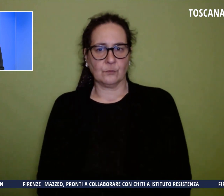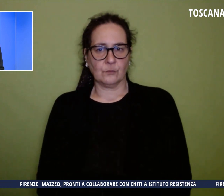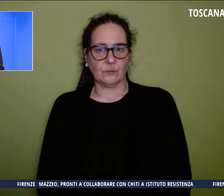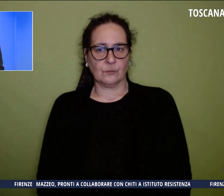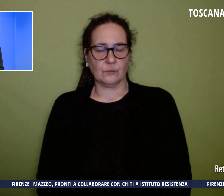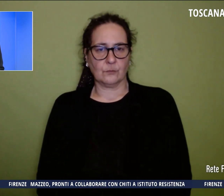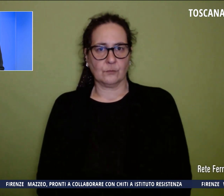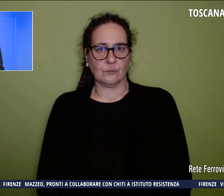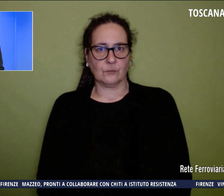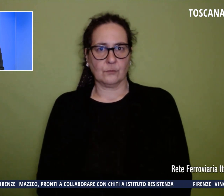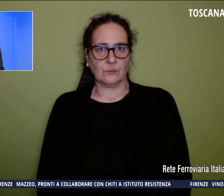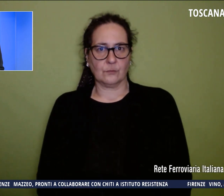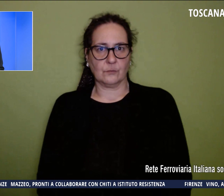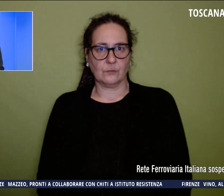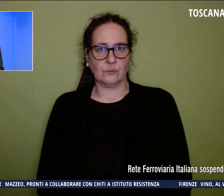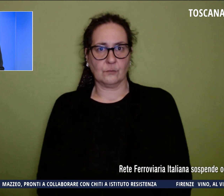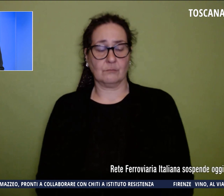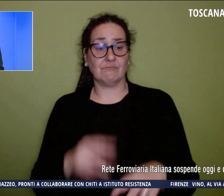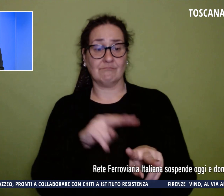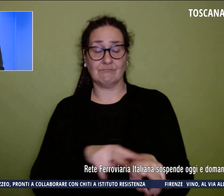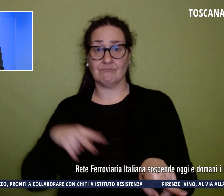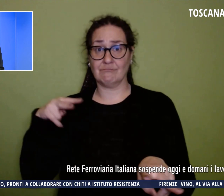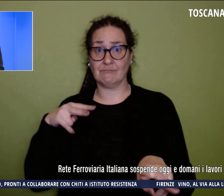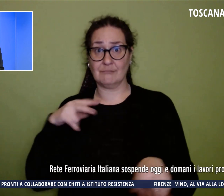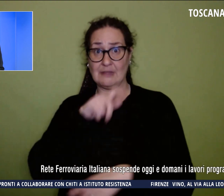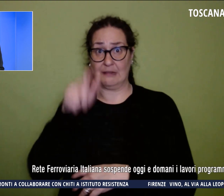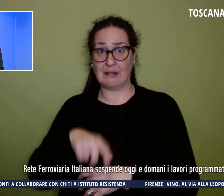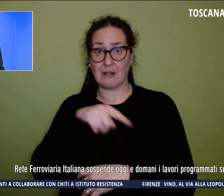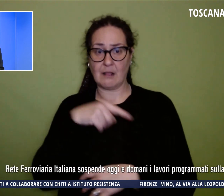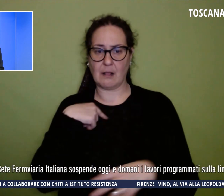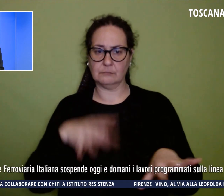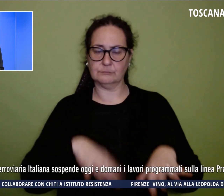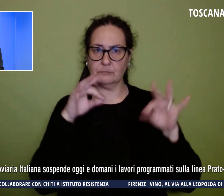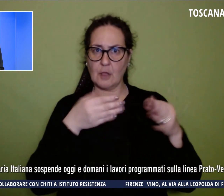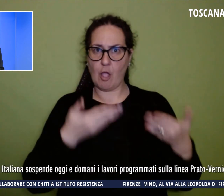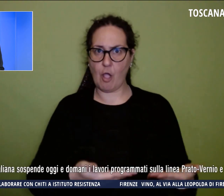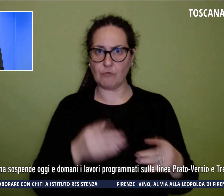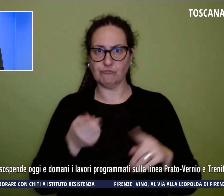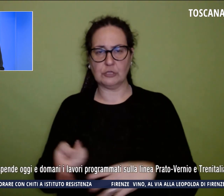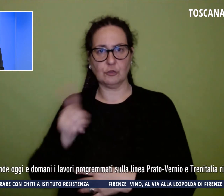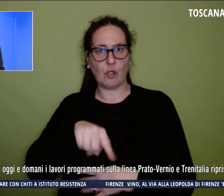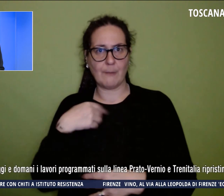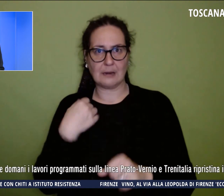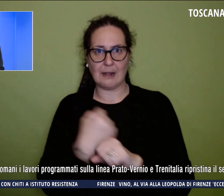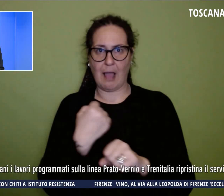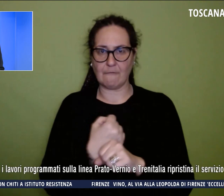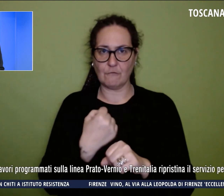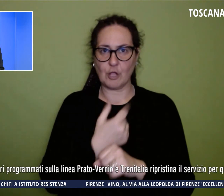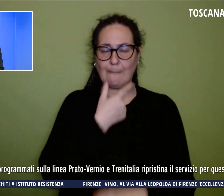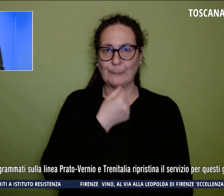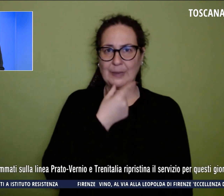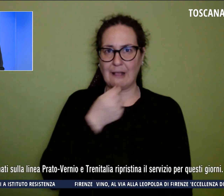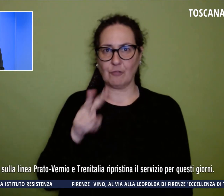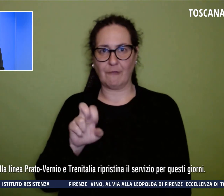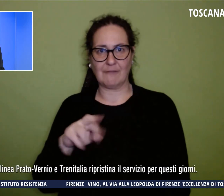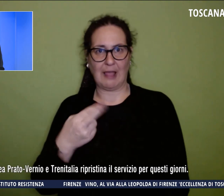E il Rete Ferroviaria Italiana sospende oggi e domani i lavori programmati sulla linea Prato-Vernio e Trenitalia di